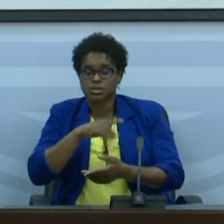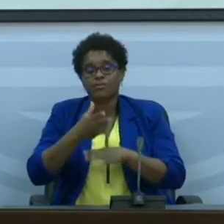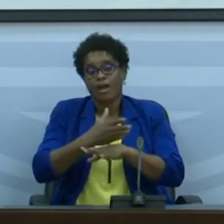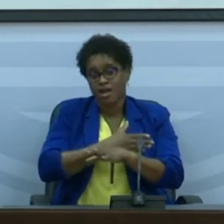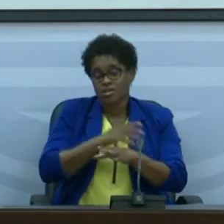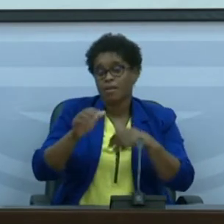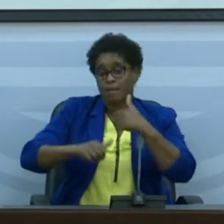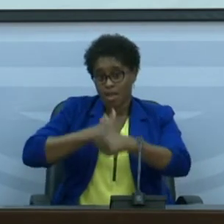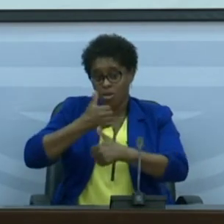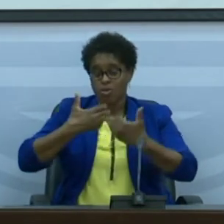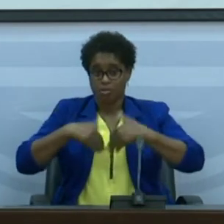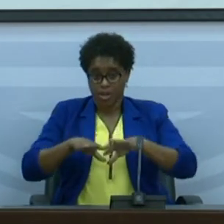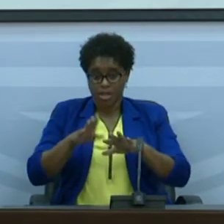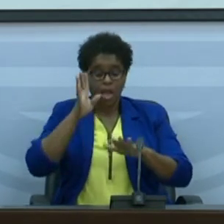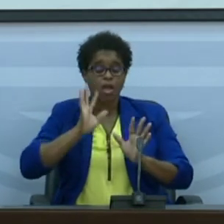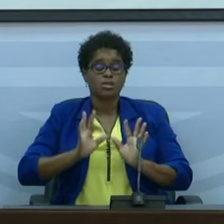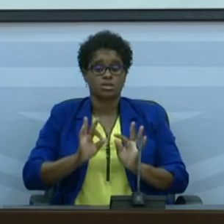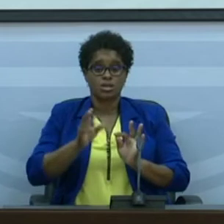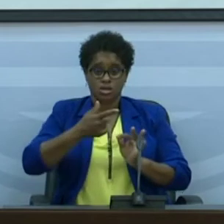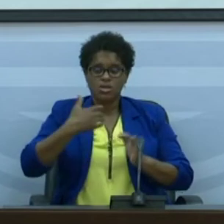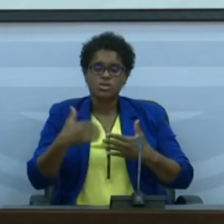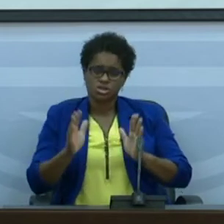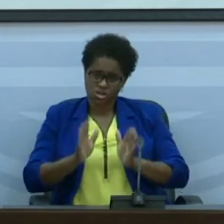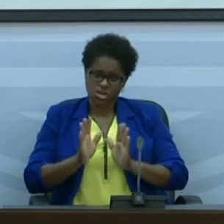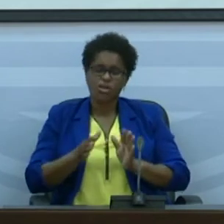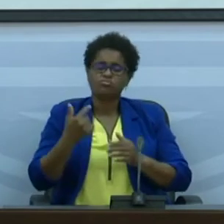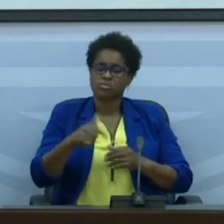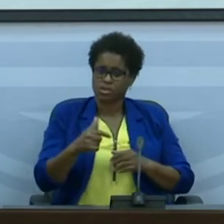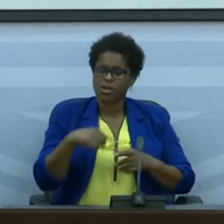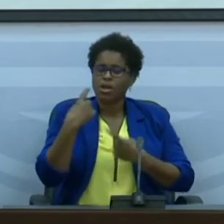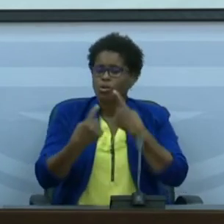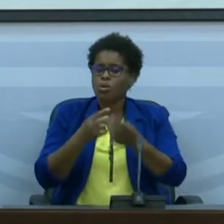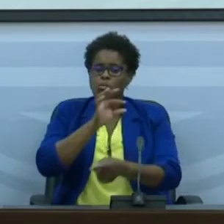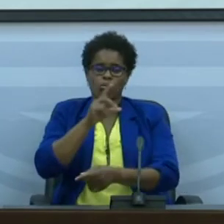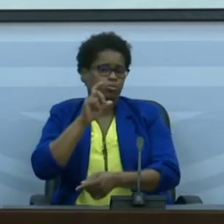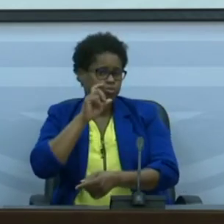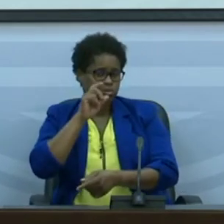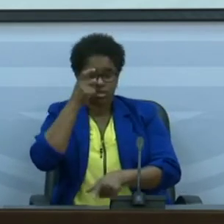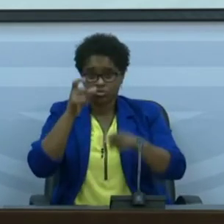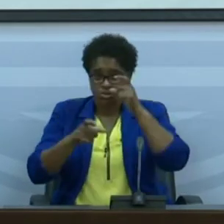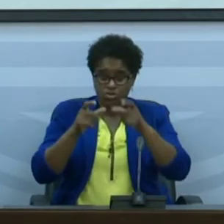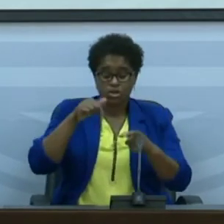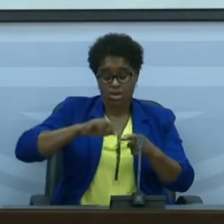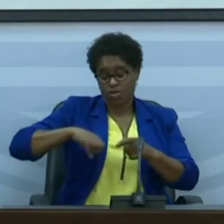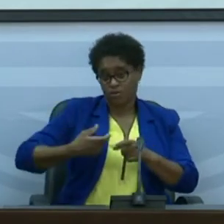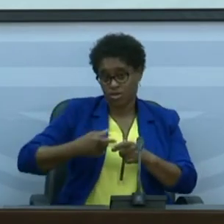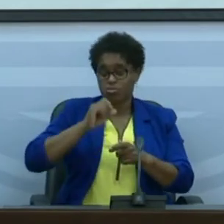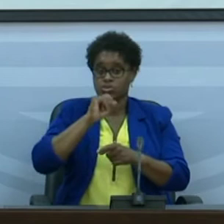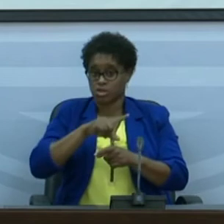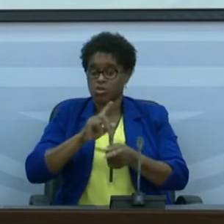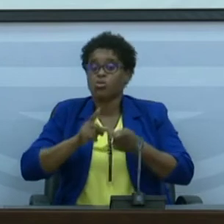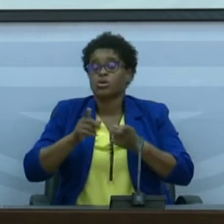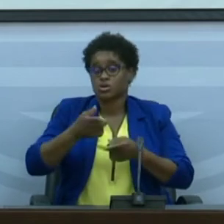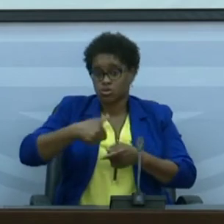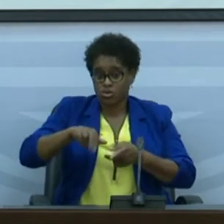ainda mas assim já teremos alguma proteção das pessoas em Cabo Verde e possivelmente aquilo que